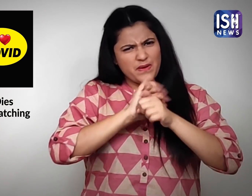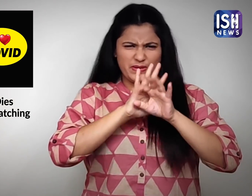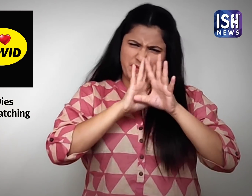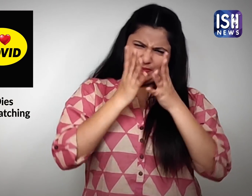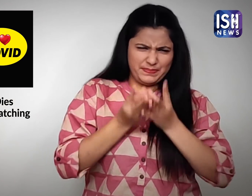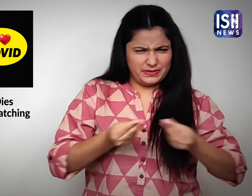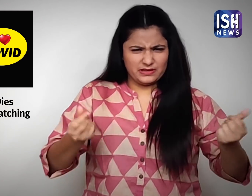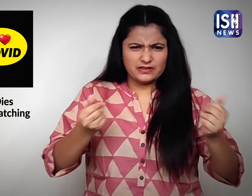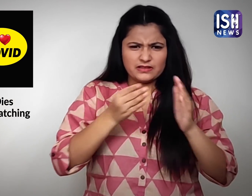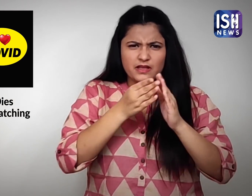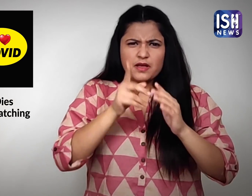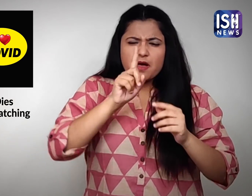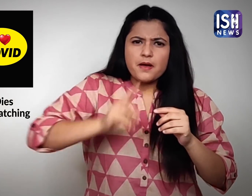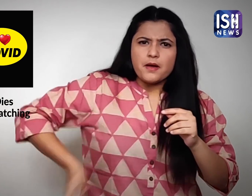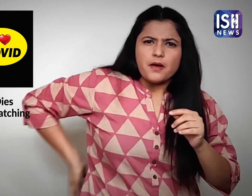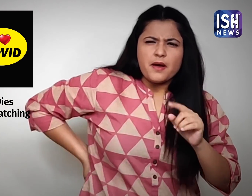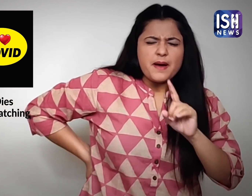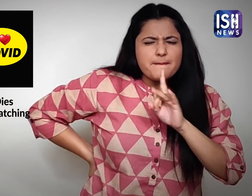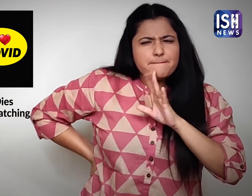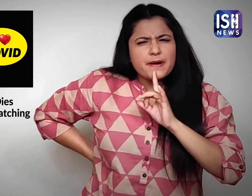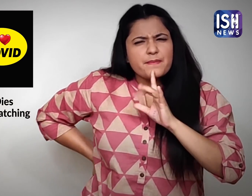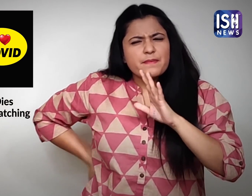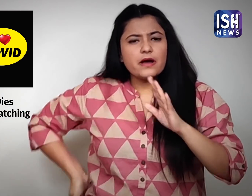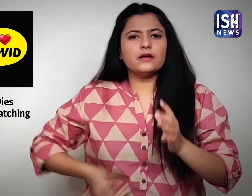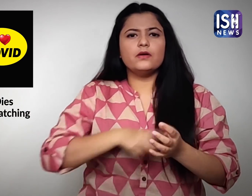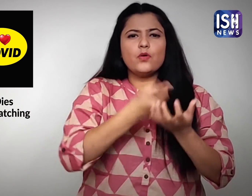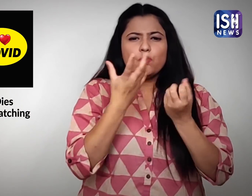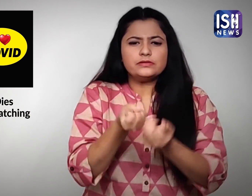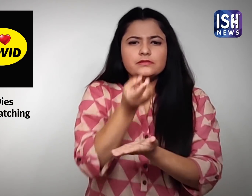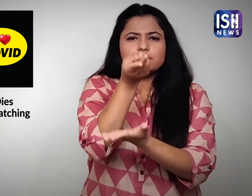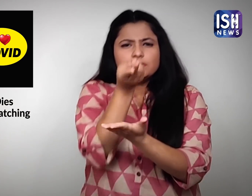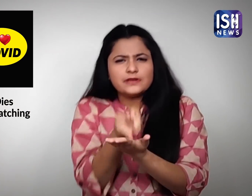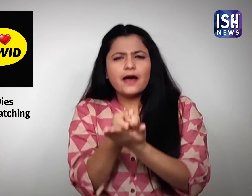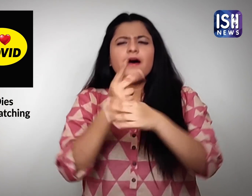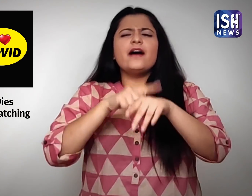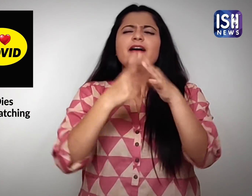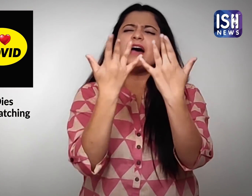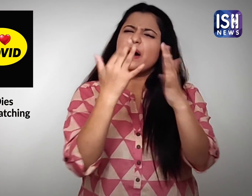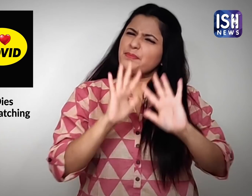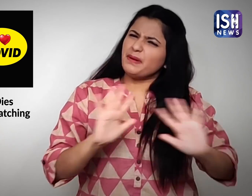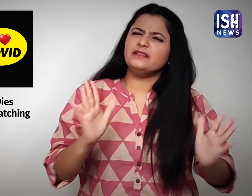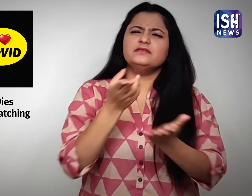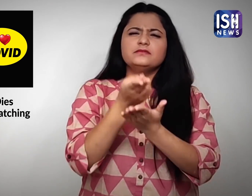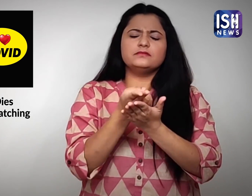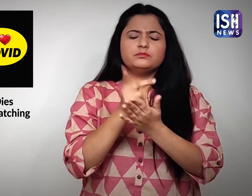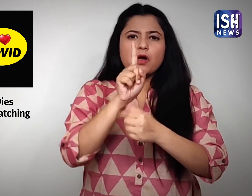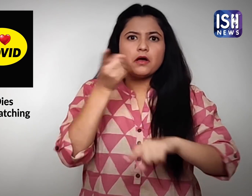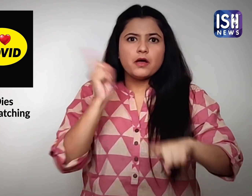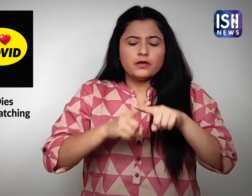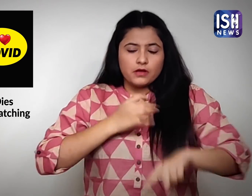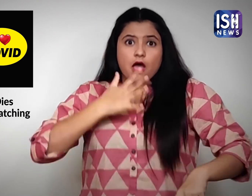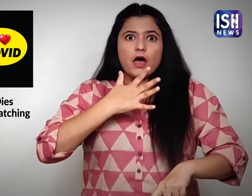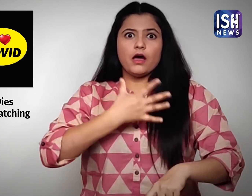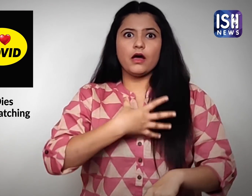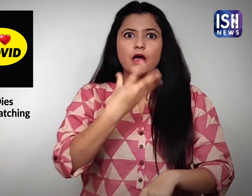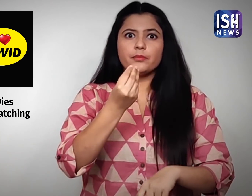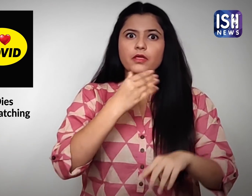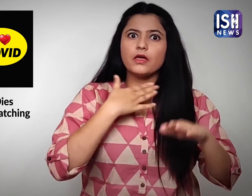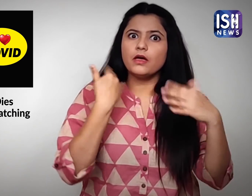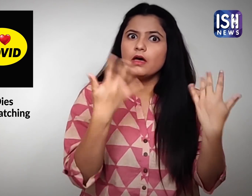हाना पूरी तरह से ठीक हो गई थी उसे पीट में तेज दत का अनुबा हुआ और वह 10 मिनिट के लिए लेटना चाती थी उसके दिल ने धड़कना बंद कर